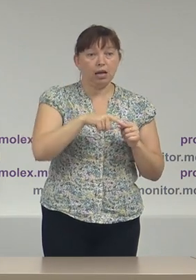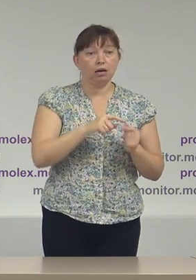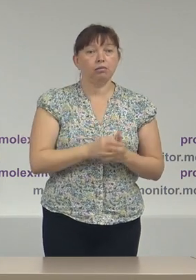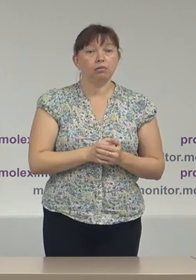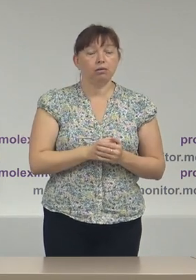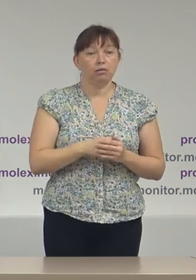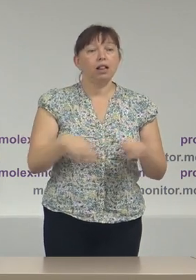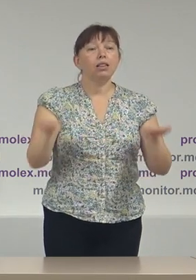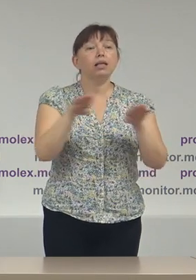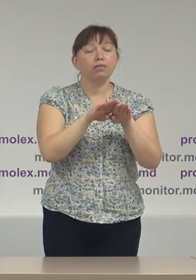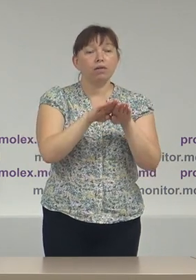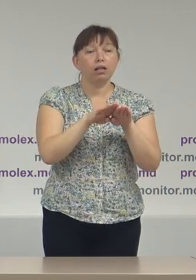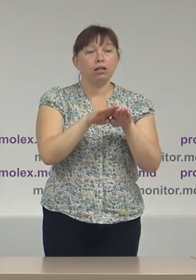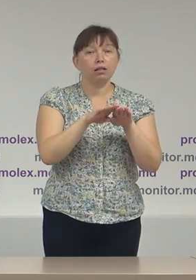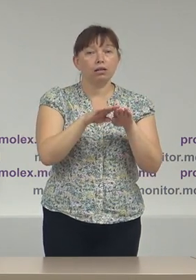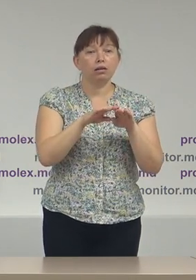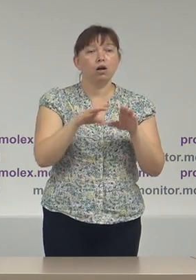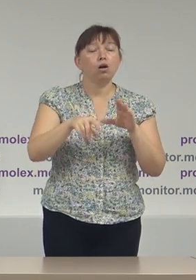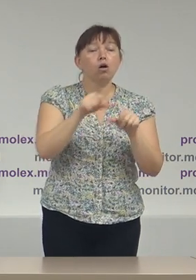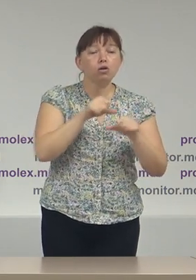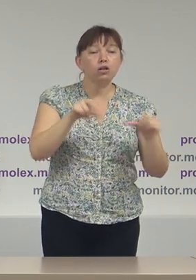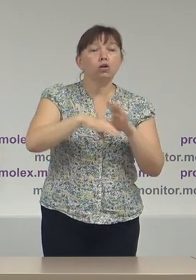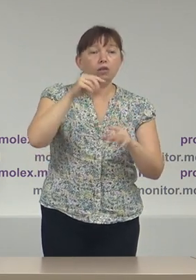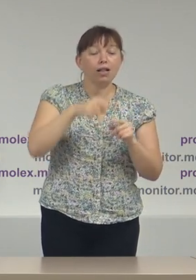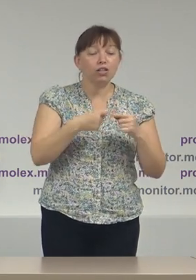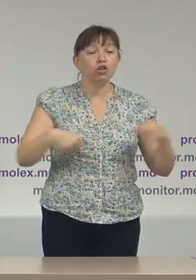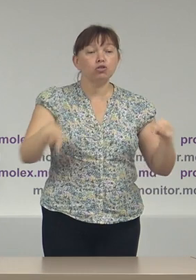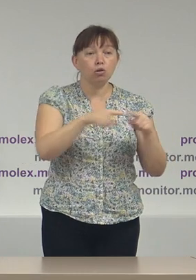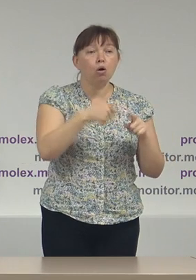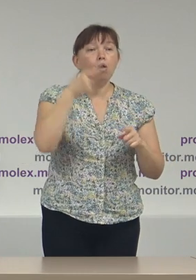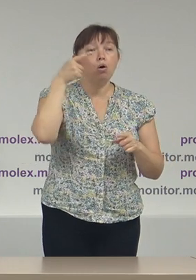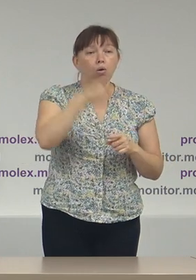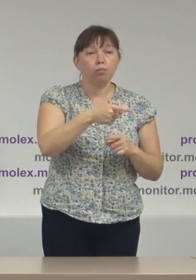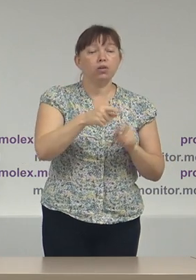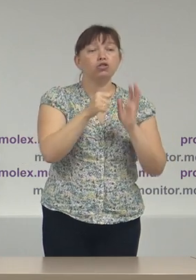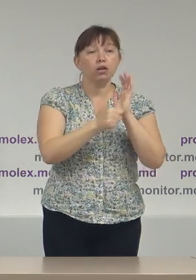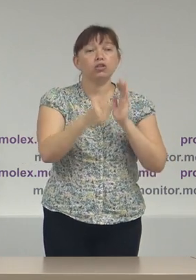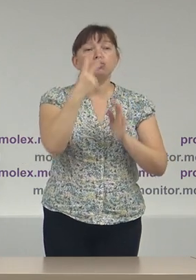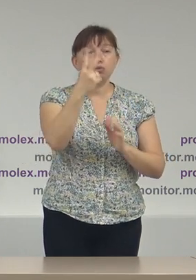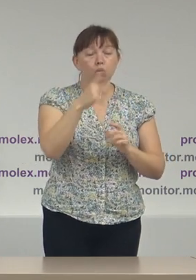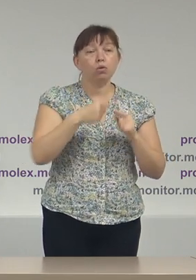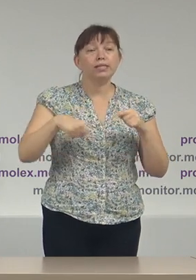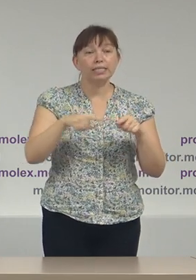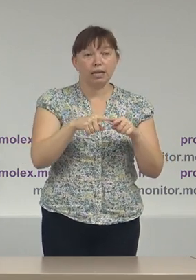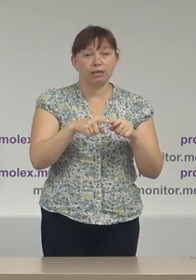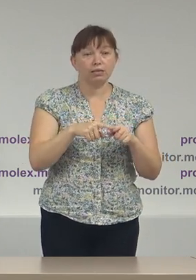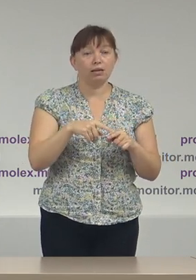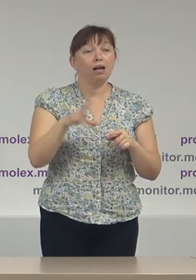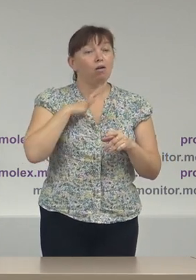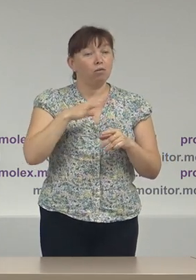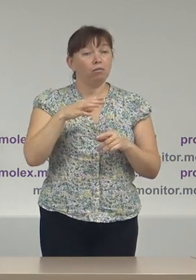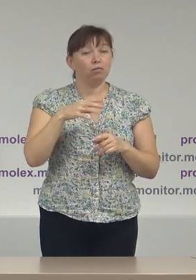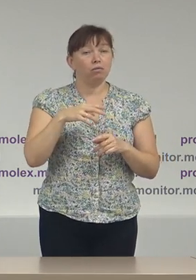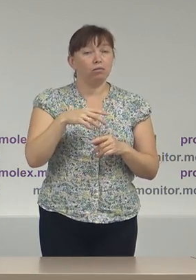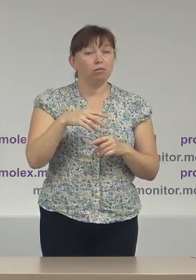la nivel de Consilii Electorale de Circunscripției, 1962 secții, adică în anul 2020,